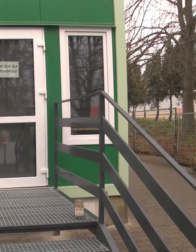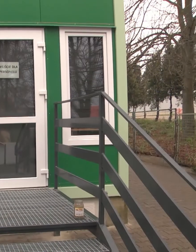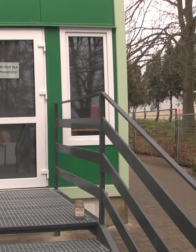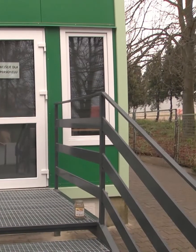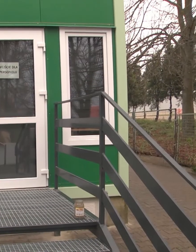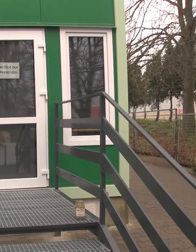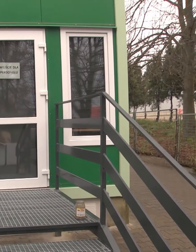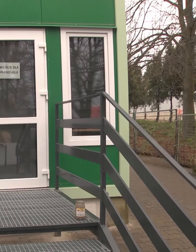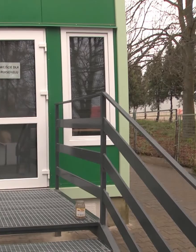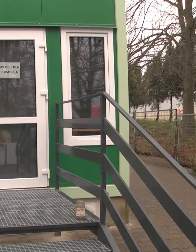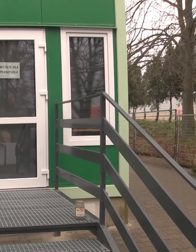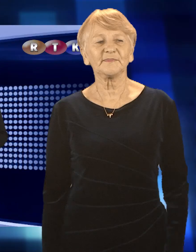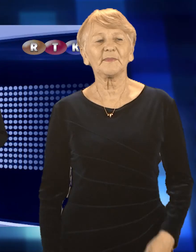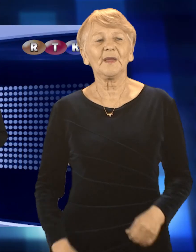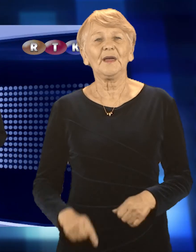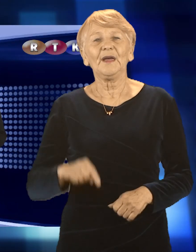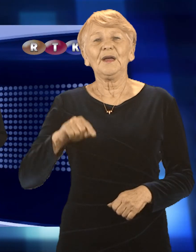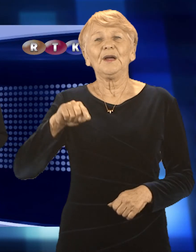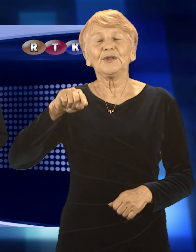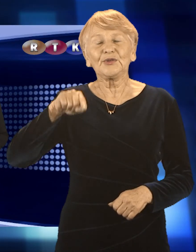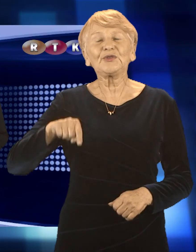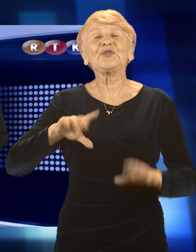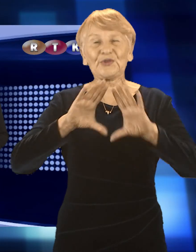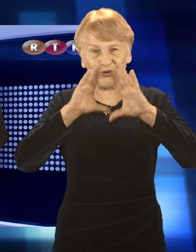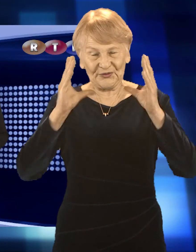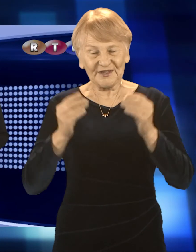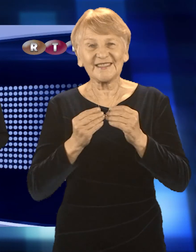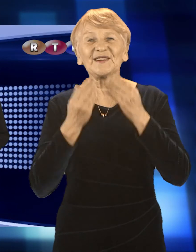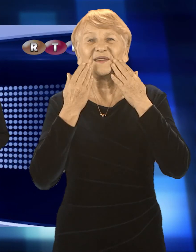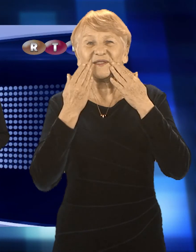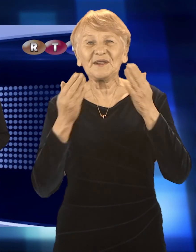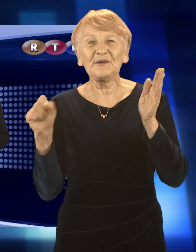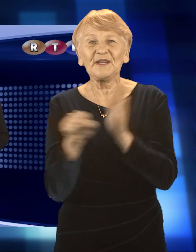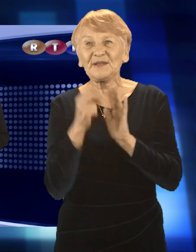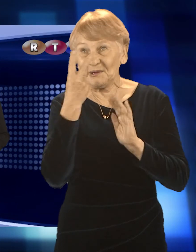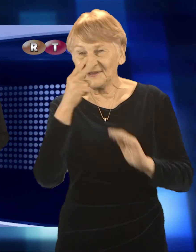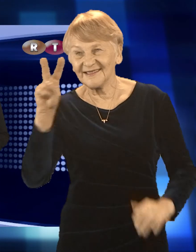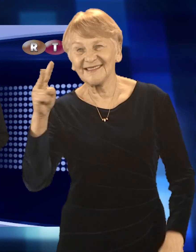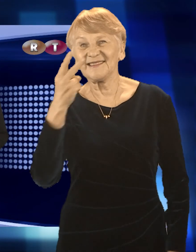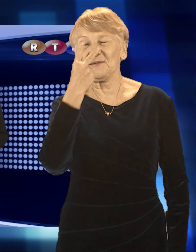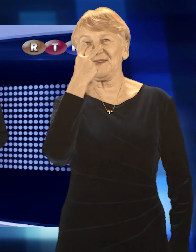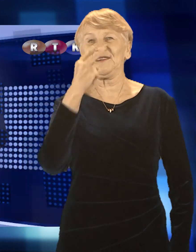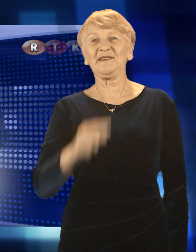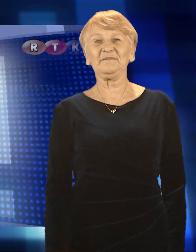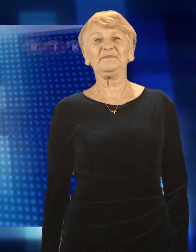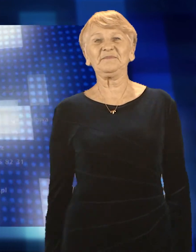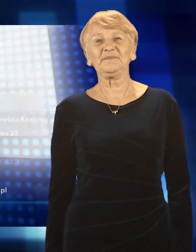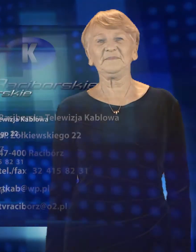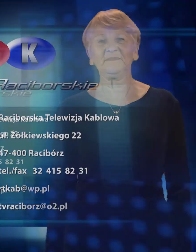schroniska czy noclegowni. W dzisiejszym programie to już wszystko. Dziękuję Państwu za uwagę i do zobaczenia.